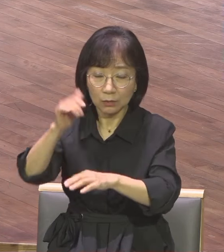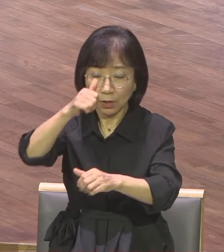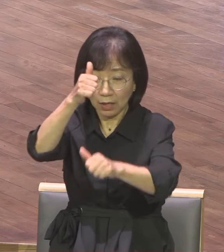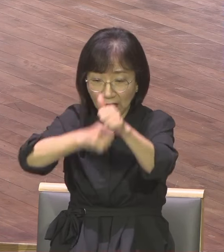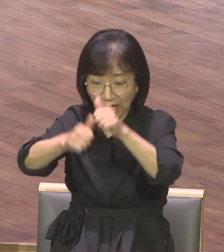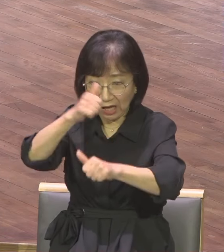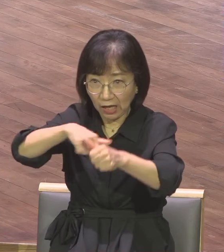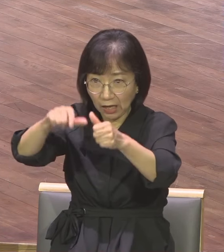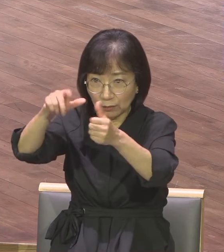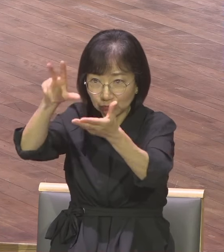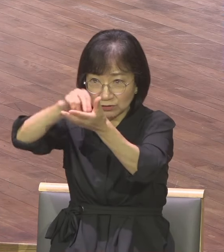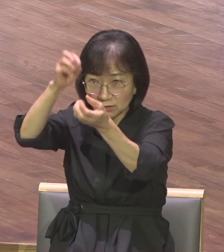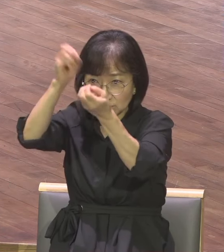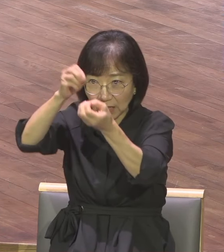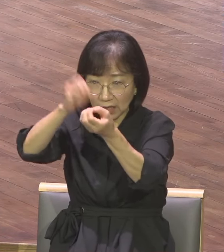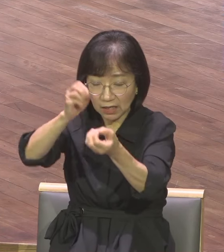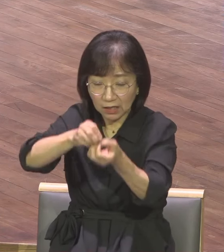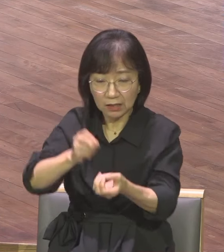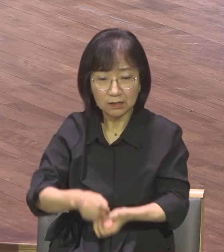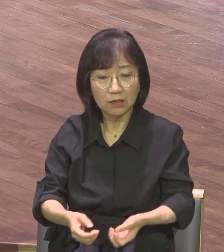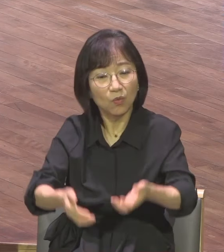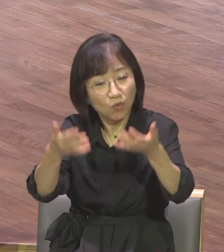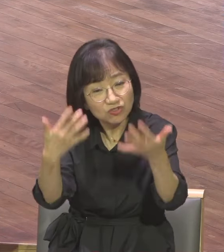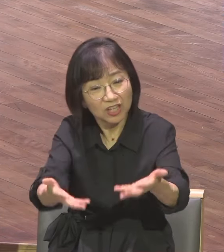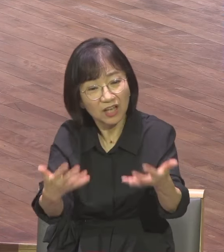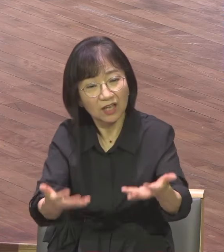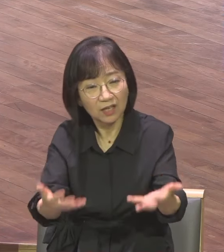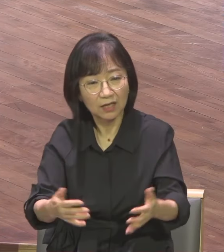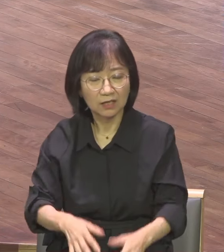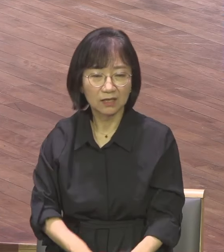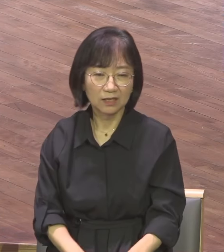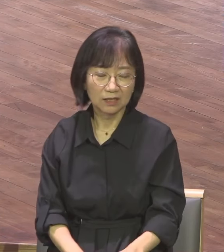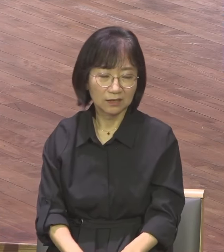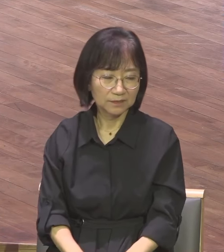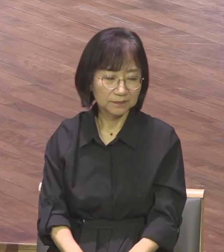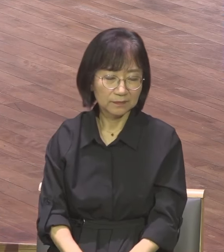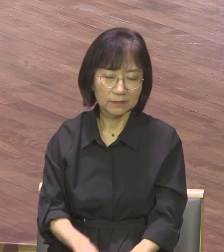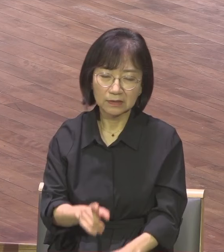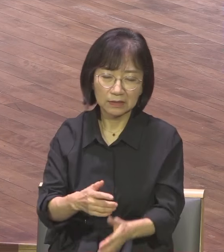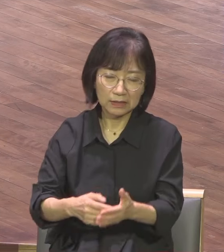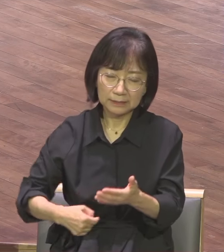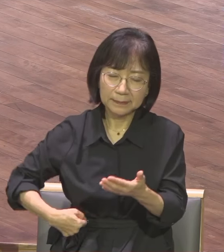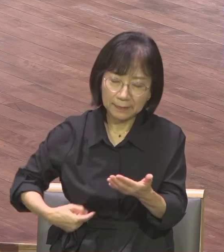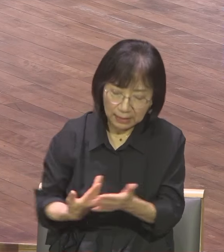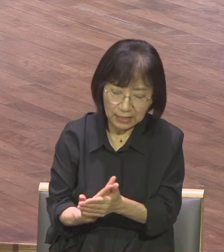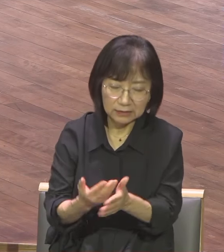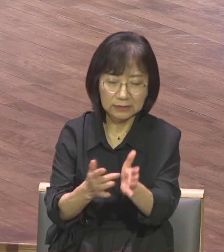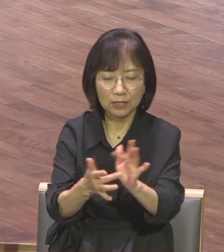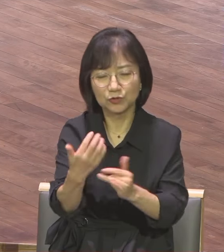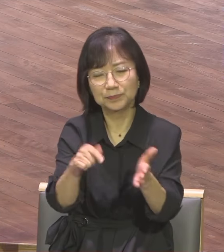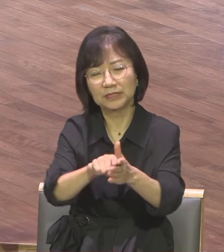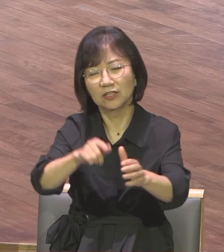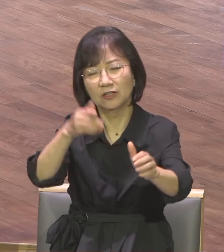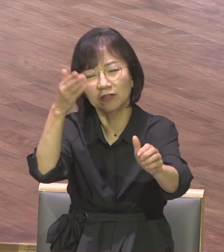대물림될 것이다 어떻게 하겠냐 돌이켜라 회개해라 무릎 꿇어라 너의 인생은